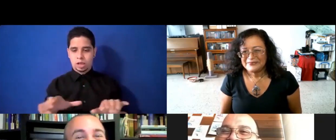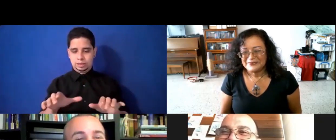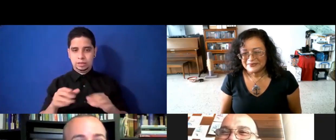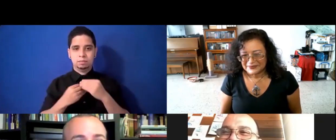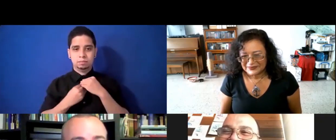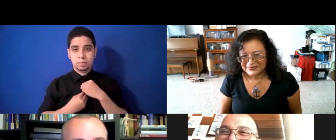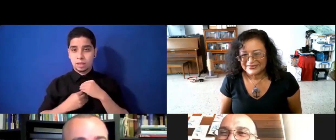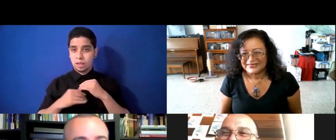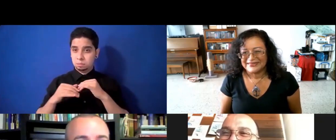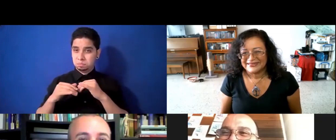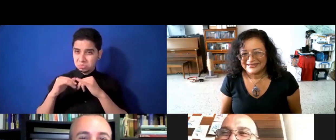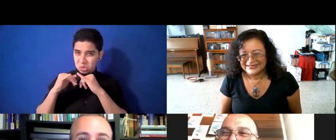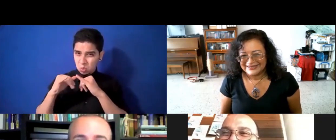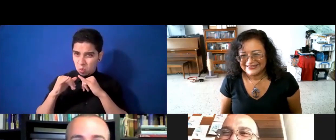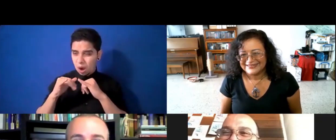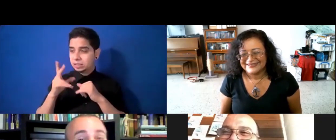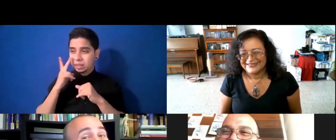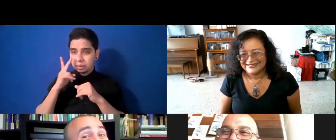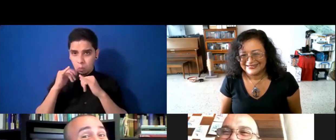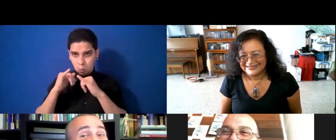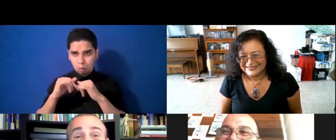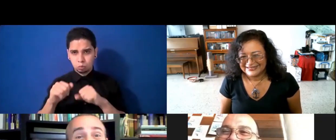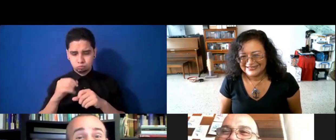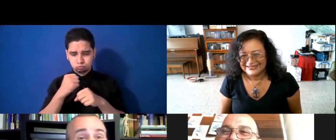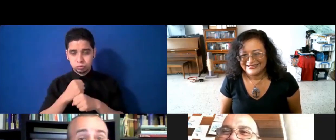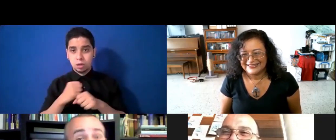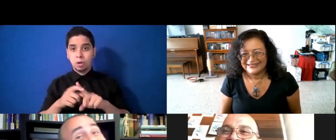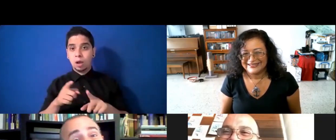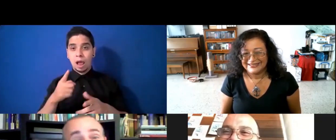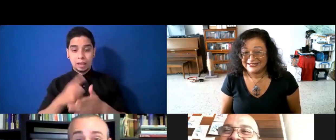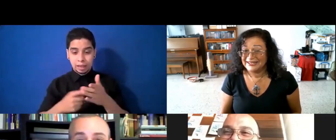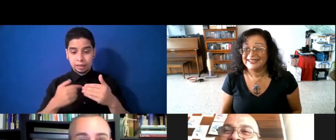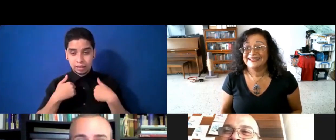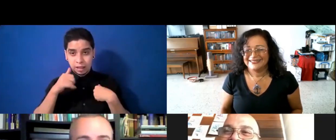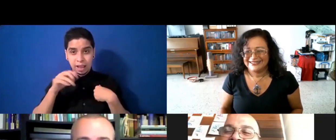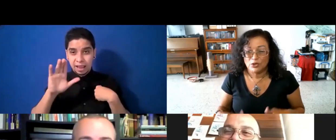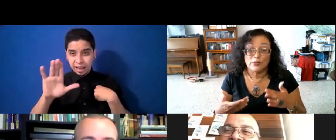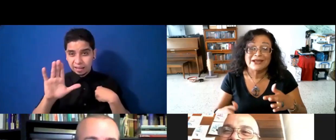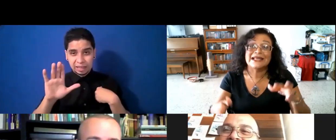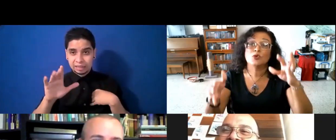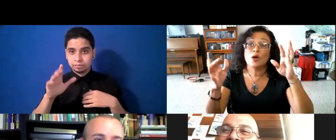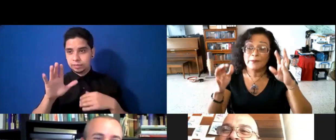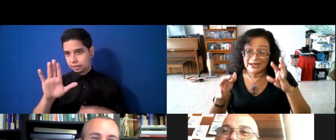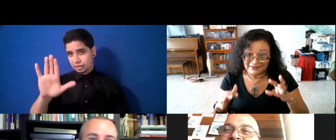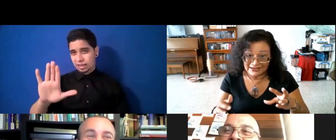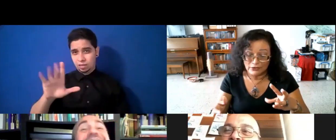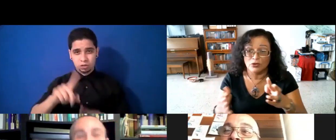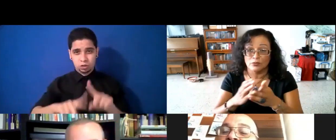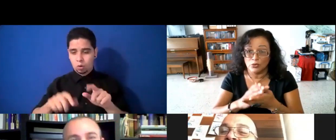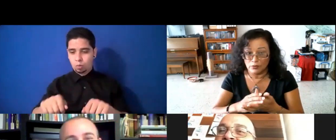estilo del collar que tiene Adriana en la foto. Pero ese collar que tiene Adriana en la foto es de ella. Yo no se lo puedo quitar. Va a ser uno parecido, muy